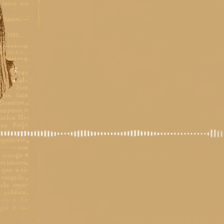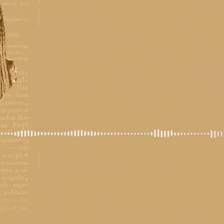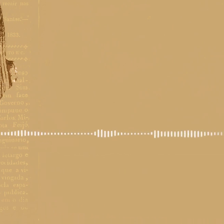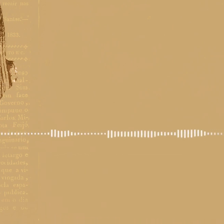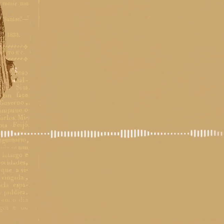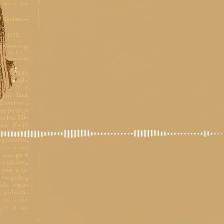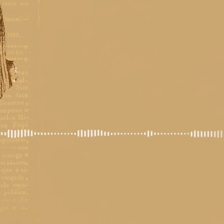Tchau,